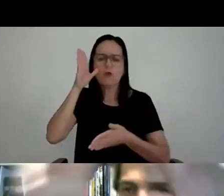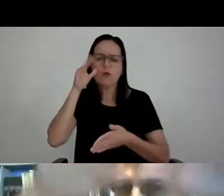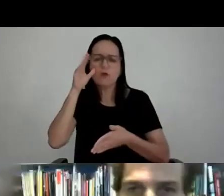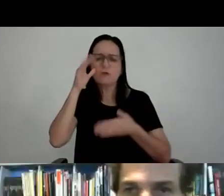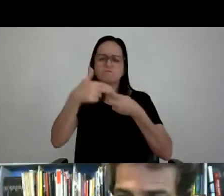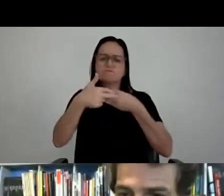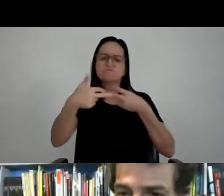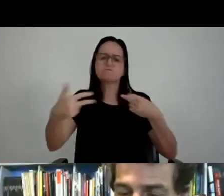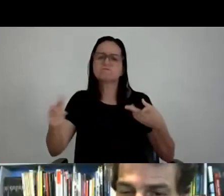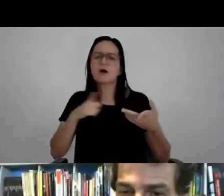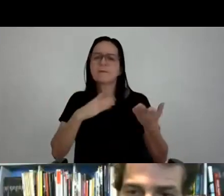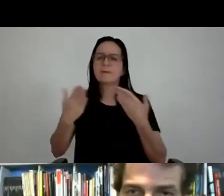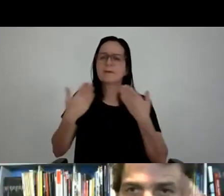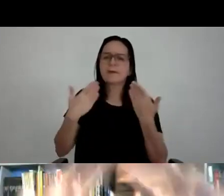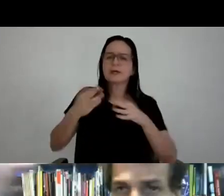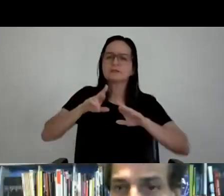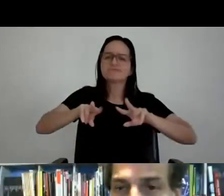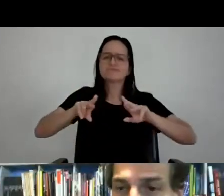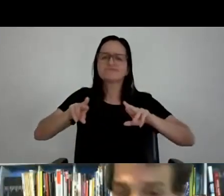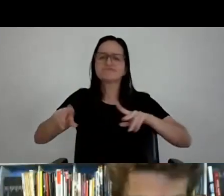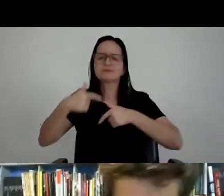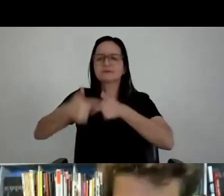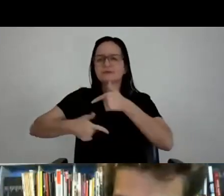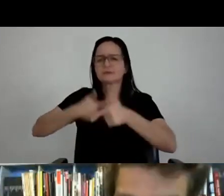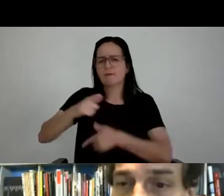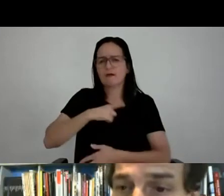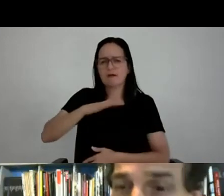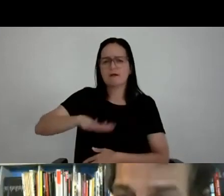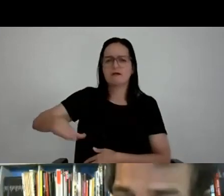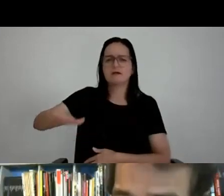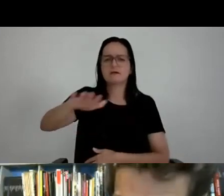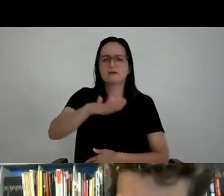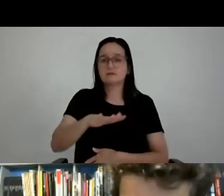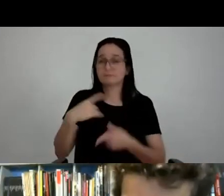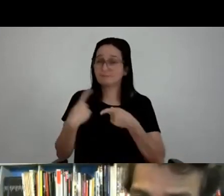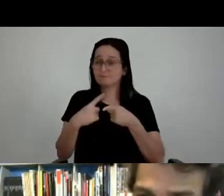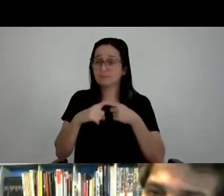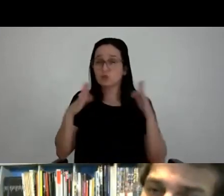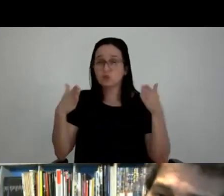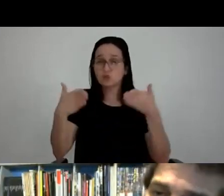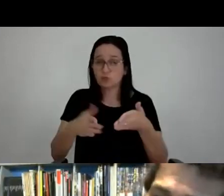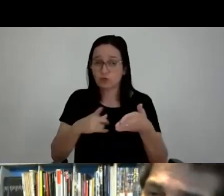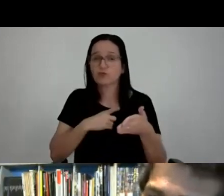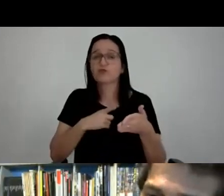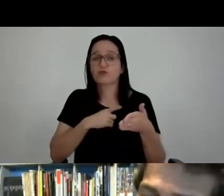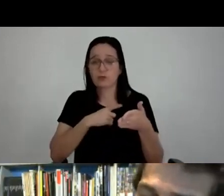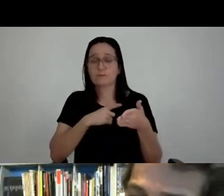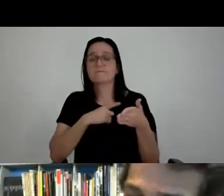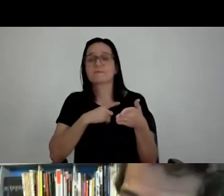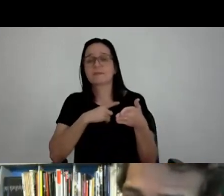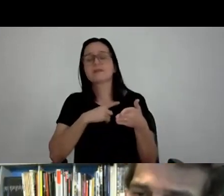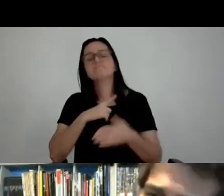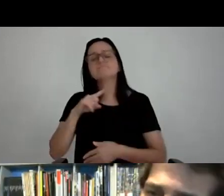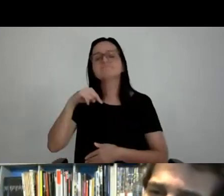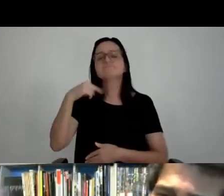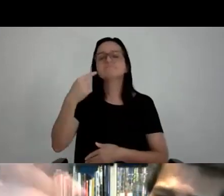estava envolvido em ótimos papéis na peça, naquela produção, porque eu estava dedicado, e fui trabalhando para poder